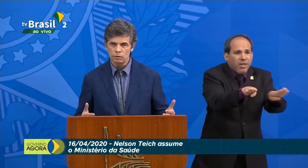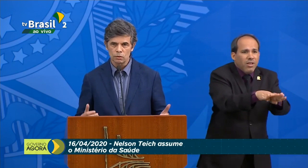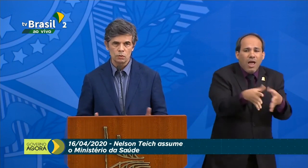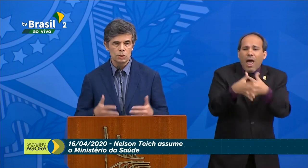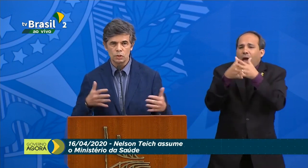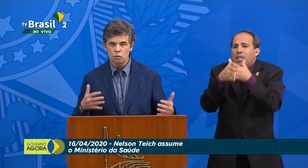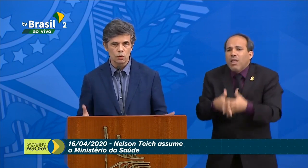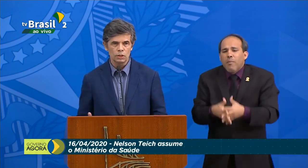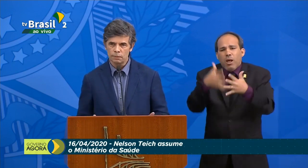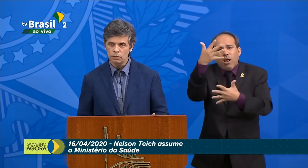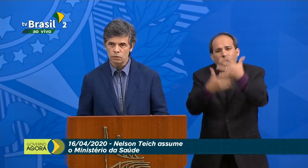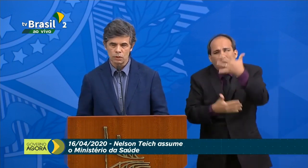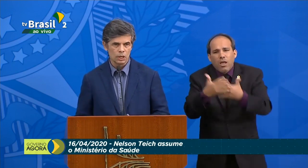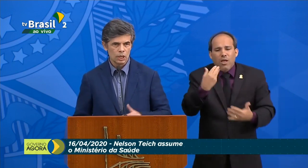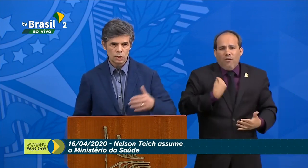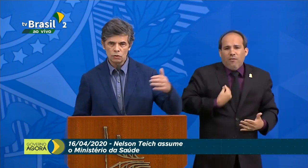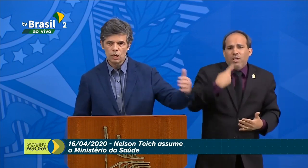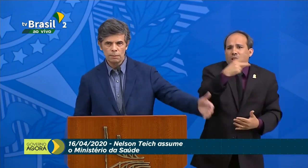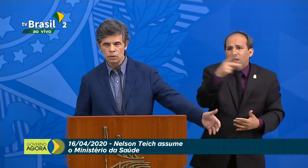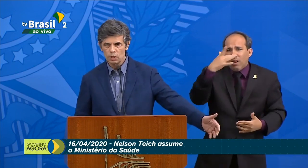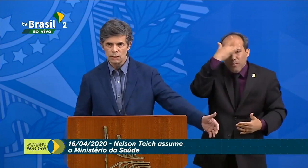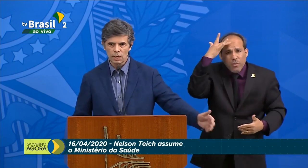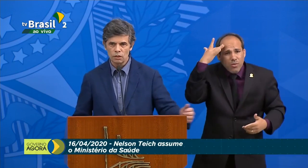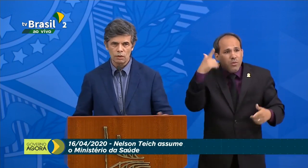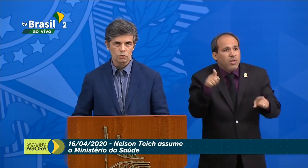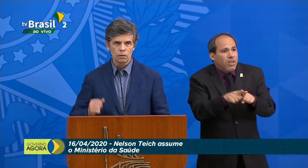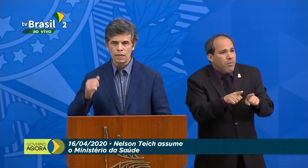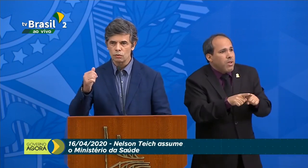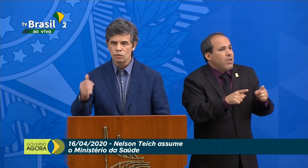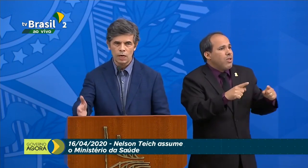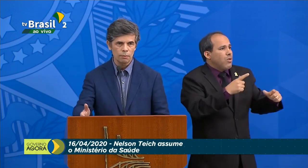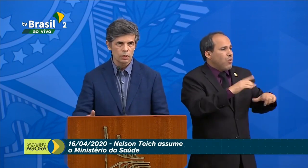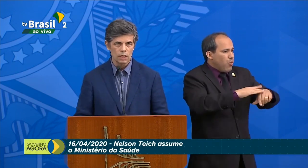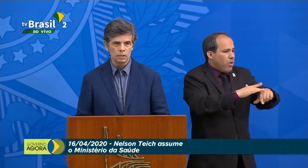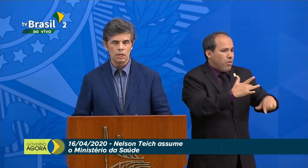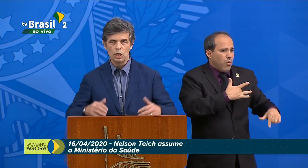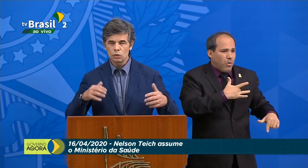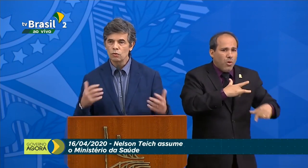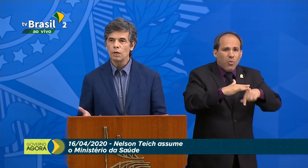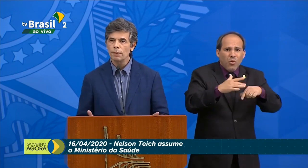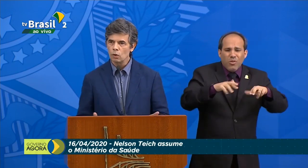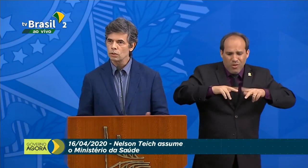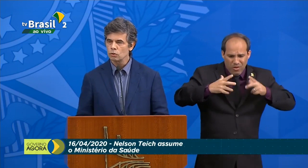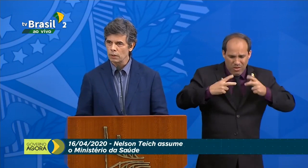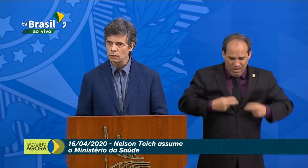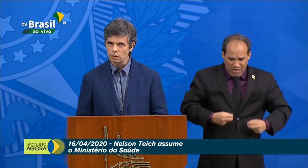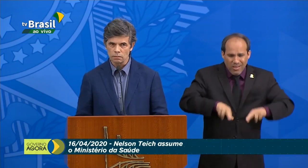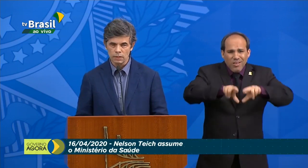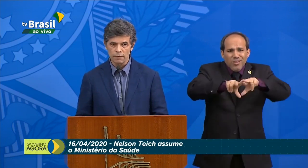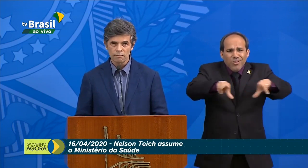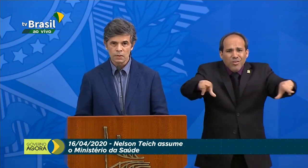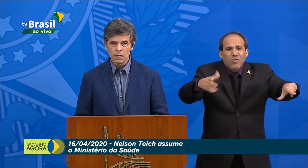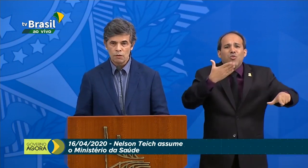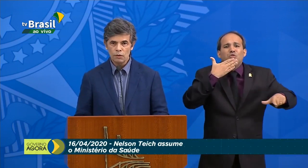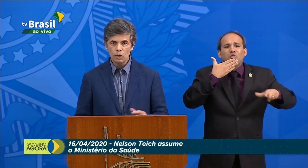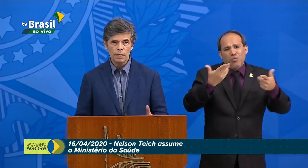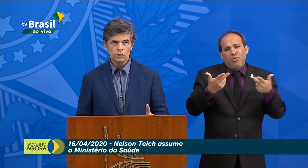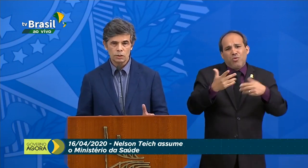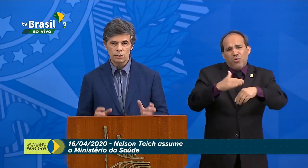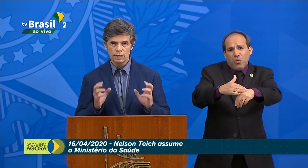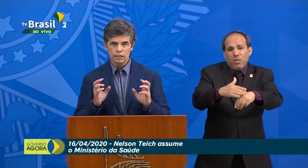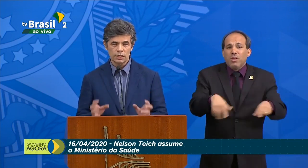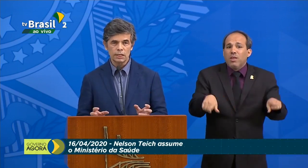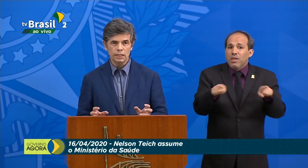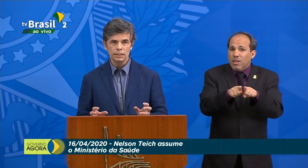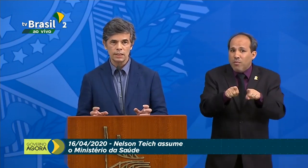sobrevida das pessoas, no índice de cura das pessoas. Isso vale para a doença cardiovascular, isso vale para o câncer, isso vale para outras doenças. E,